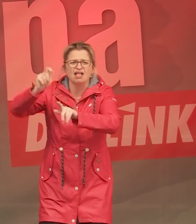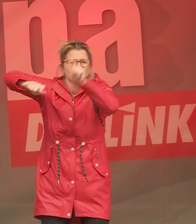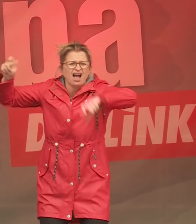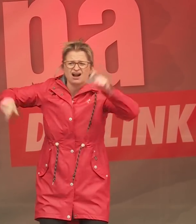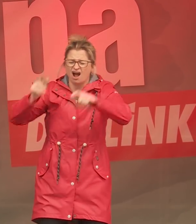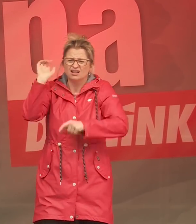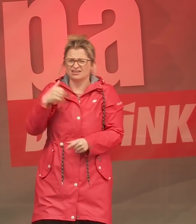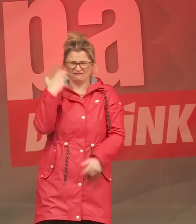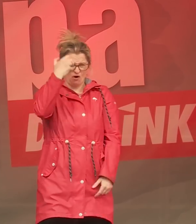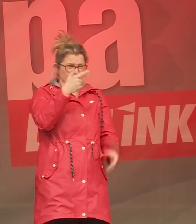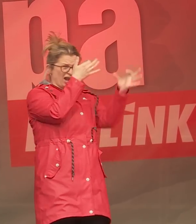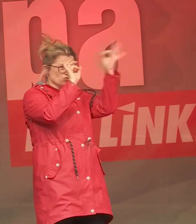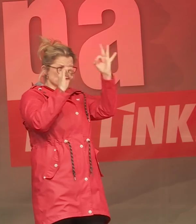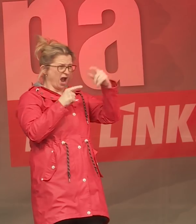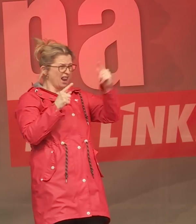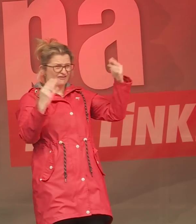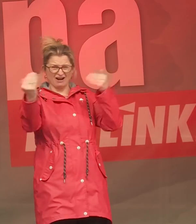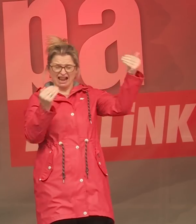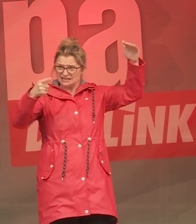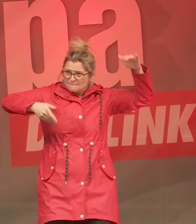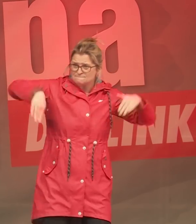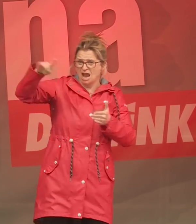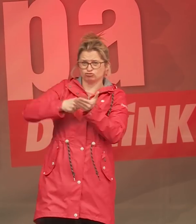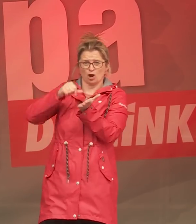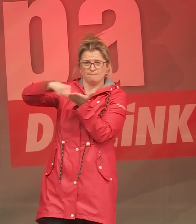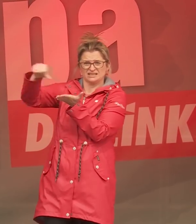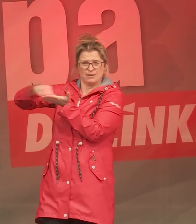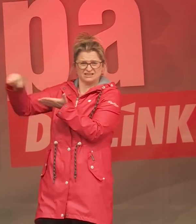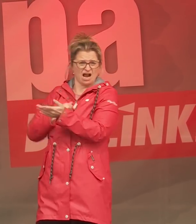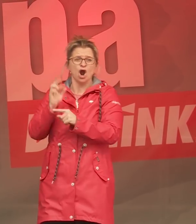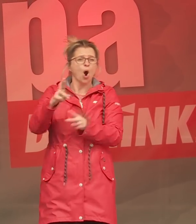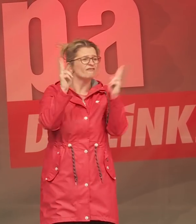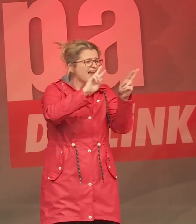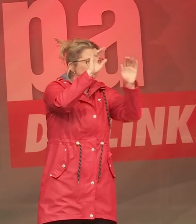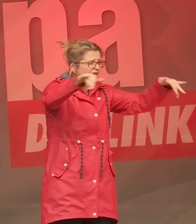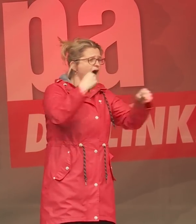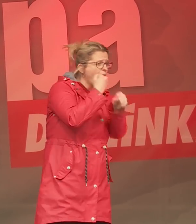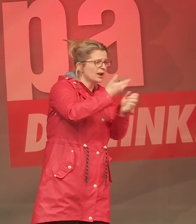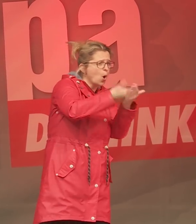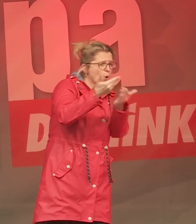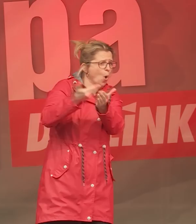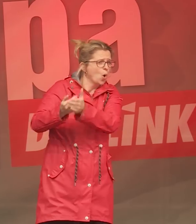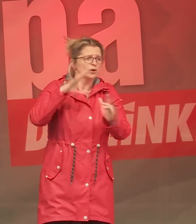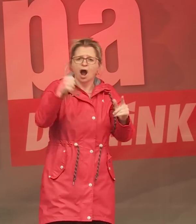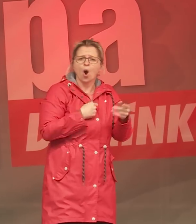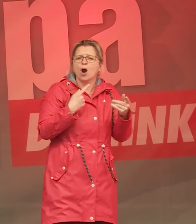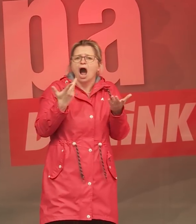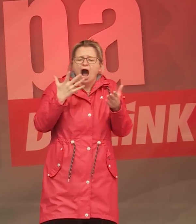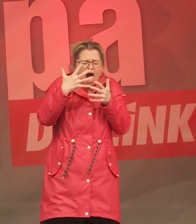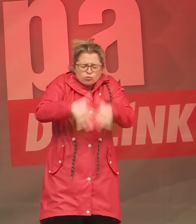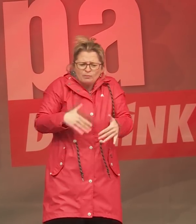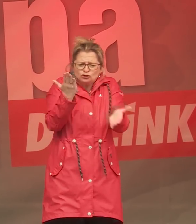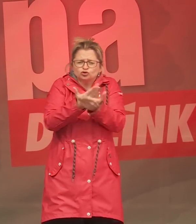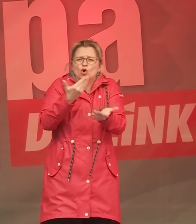zahlt mehr Steuern hier. Und auch der lohnabhängig Beschäftigte bekommt automatisch von seinem Gehalt die Lohnsteuer